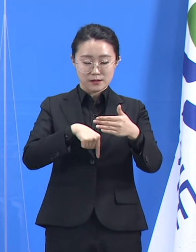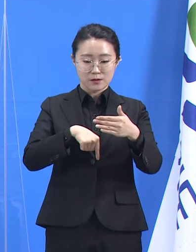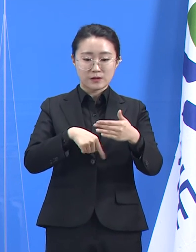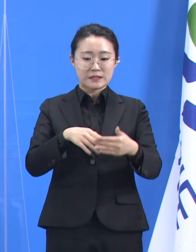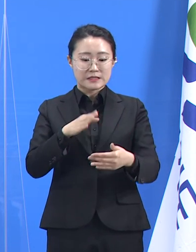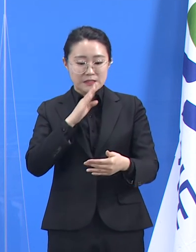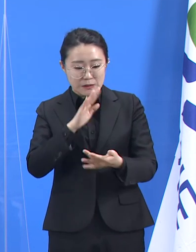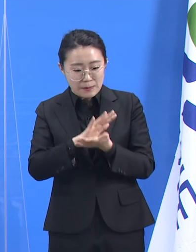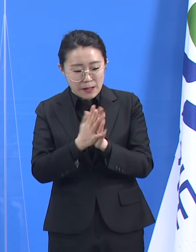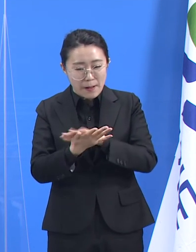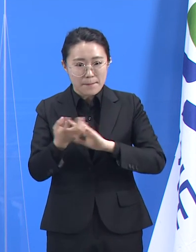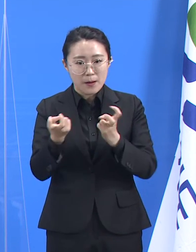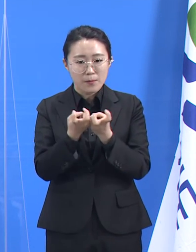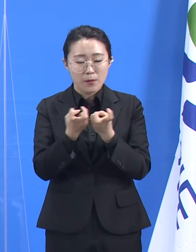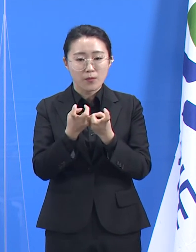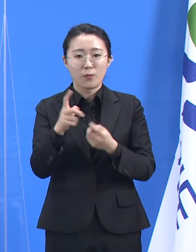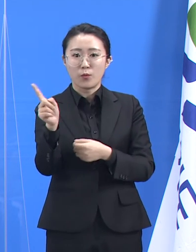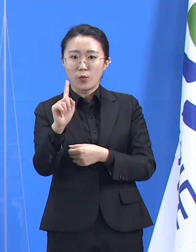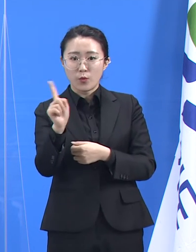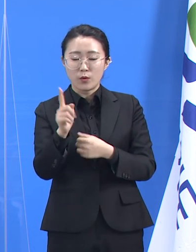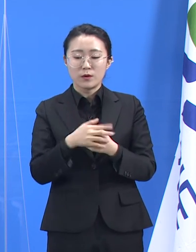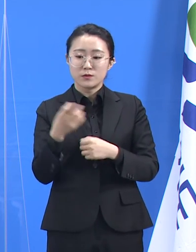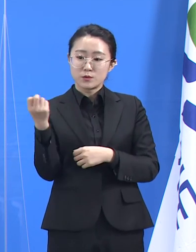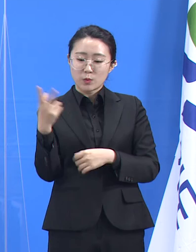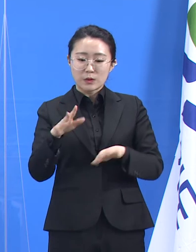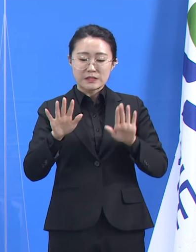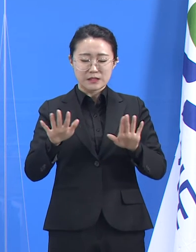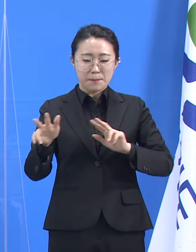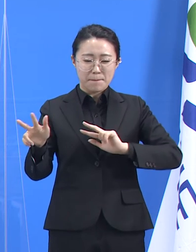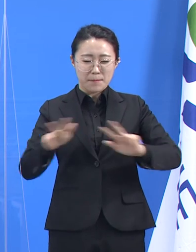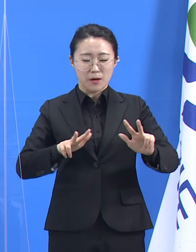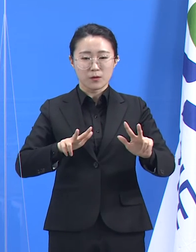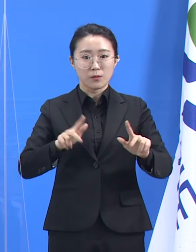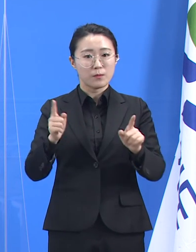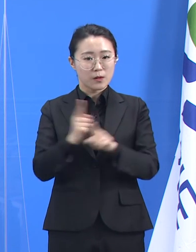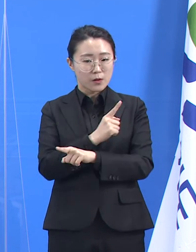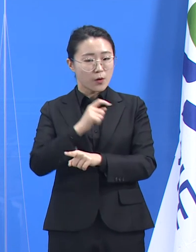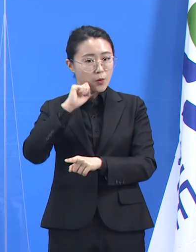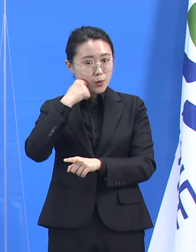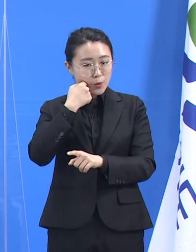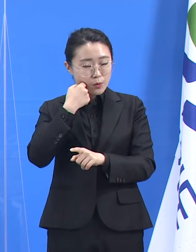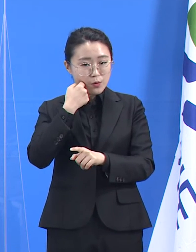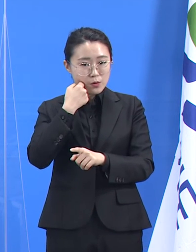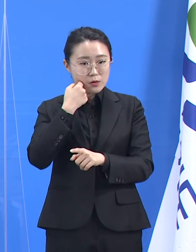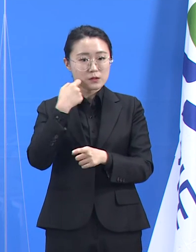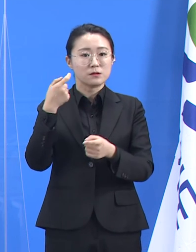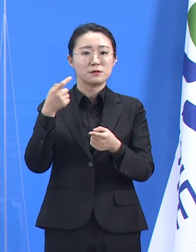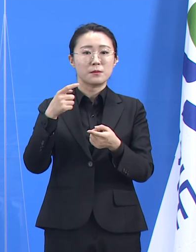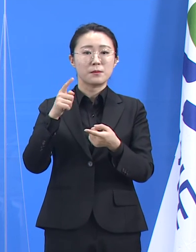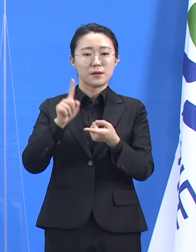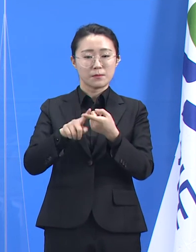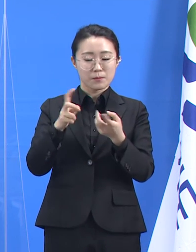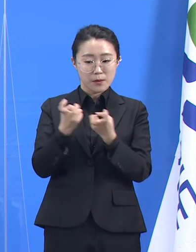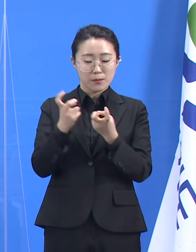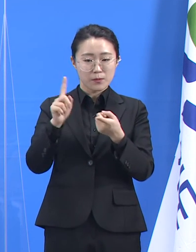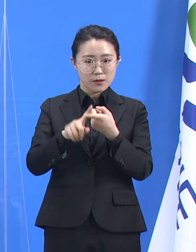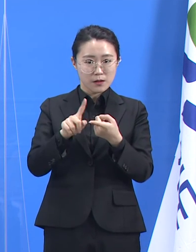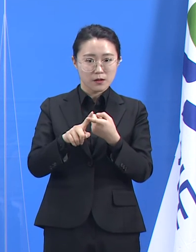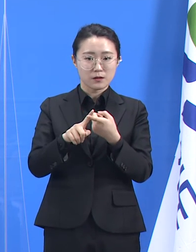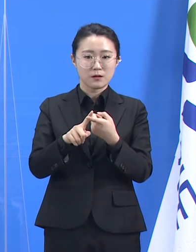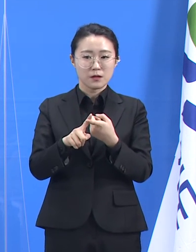또 당장 개선할 수 없는 조건들에 대한 또 다른 접근법은 무엇일지 세밀하게 살피겠습니다.